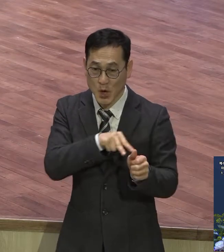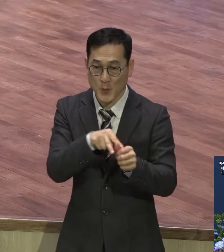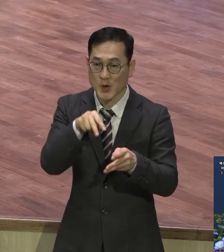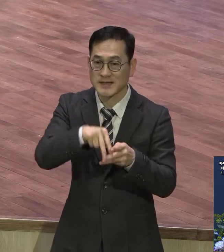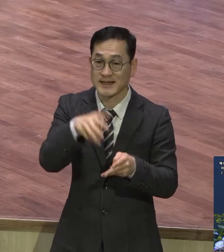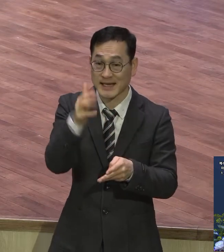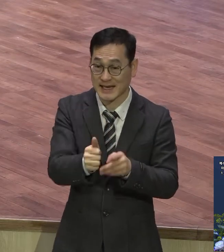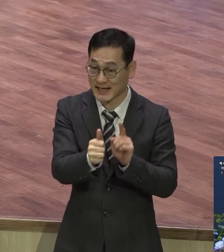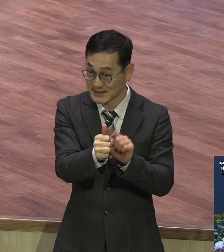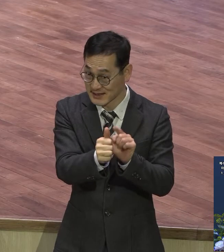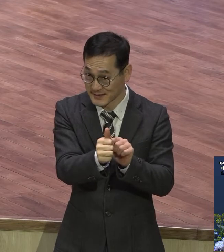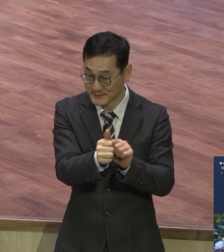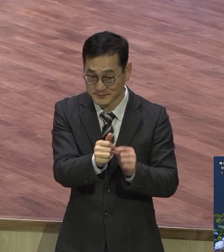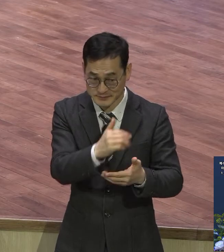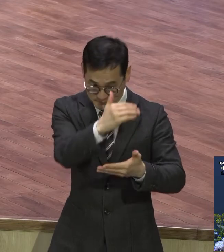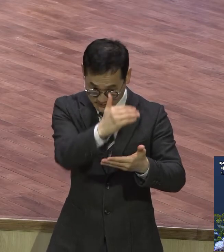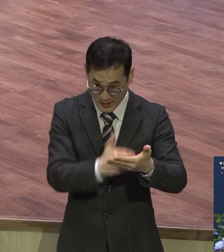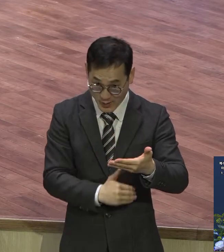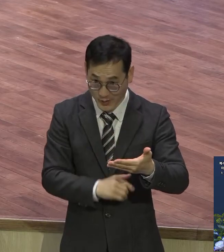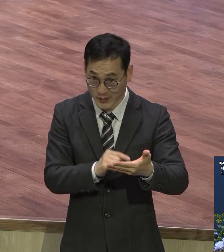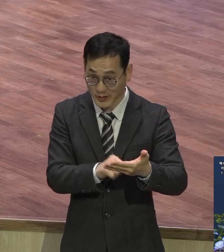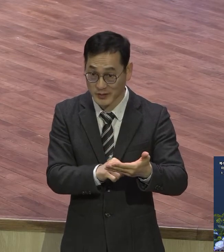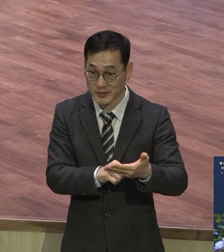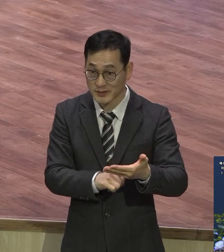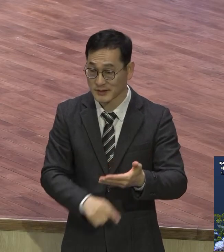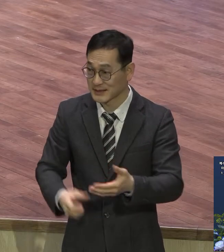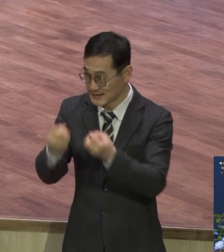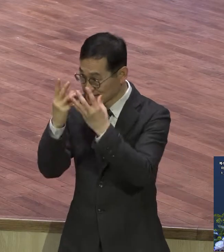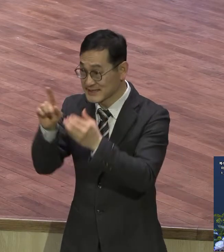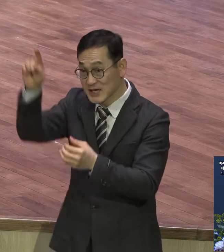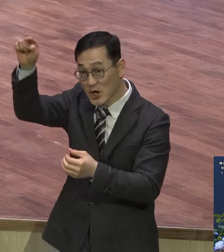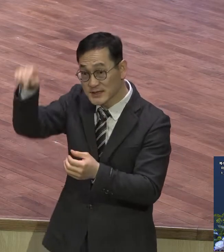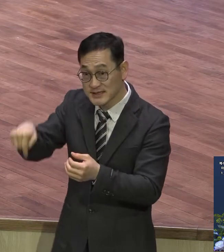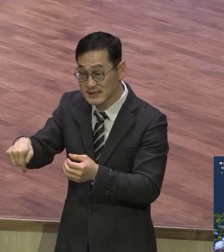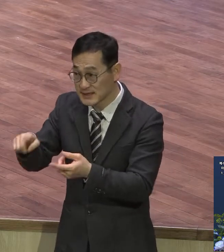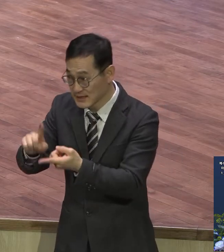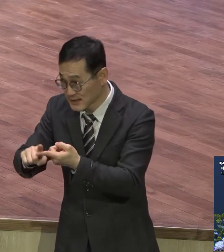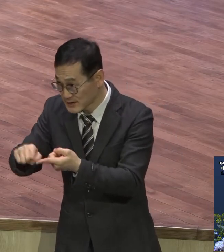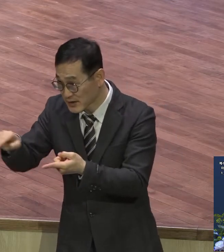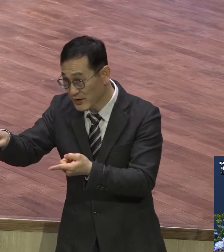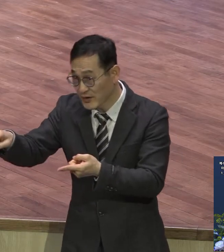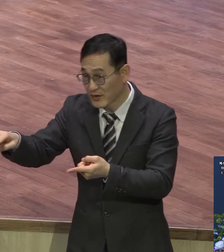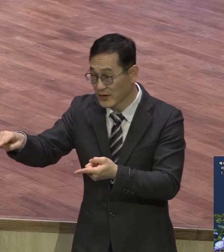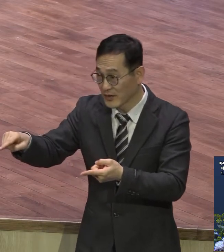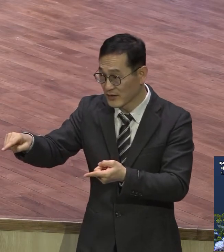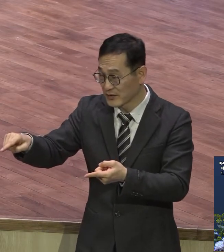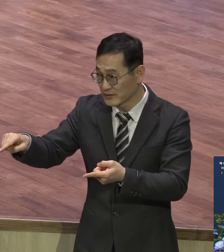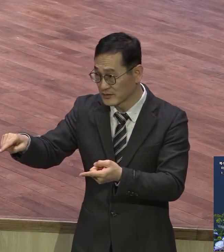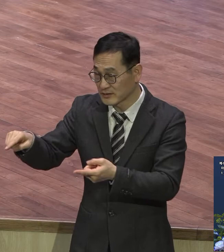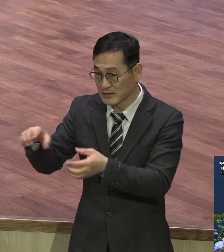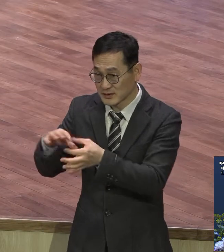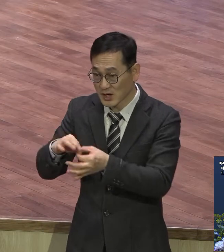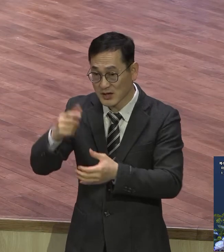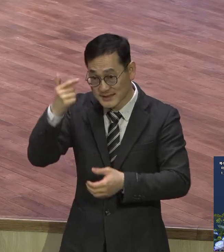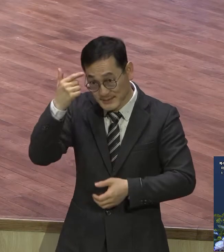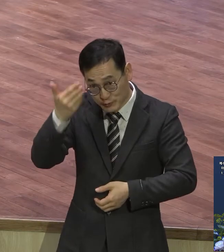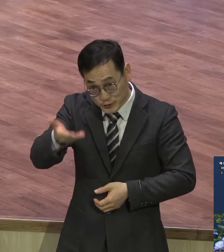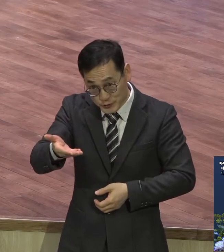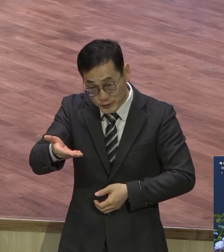신천지 반면 교사 삼아 던지는 질문 5가지 나와있어요 그러니까 신천지를